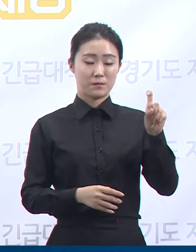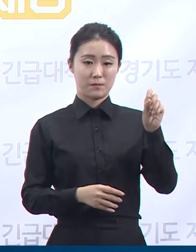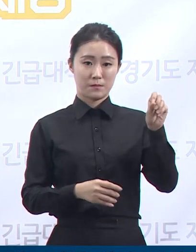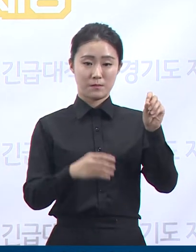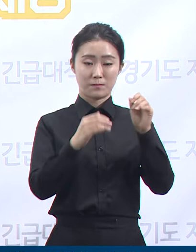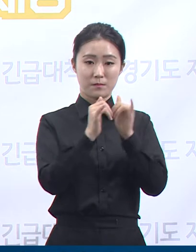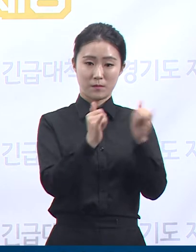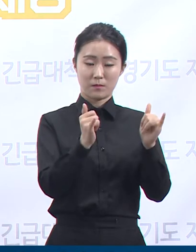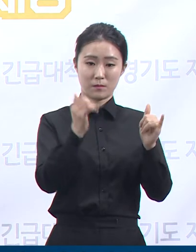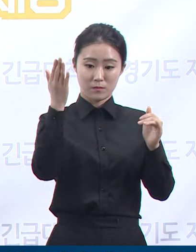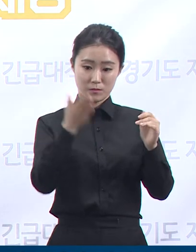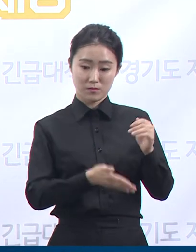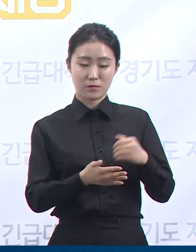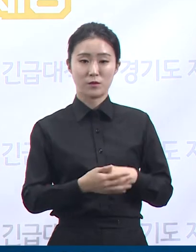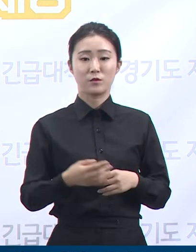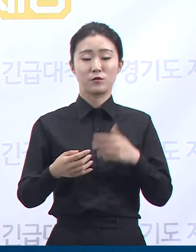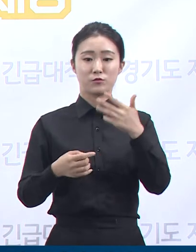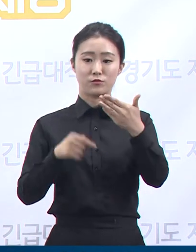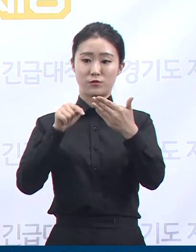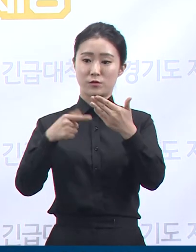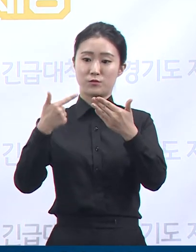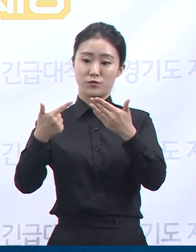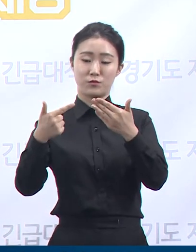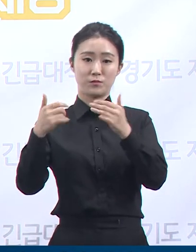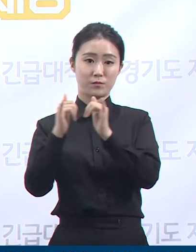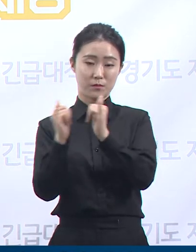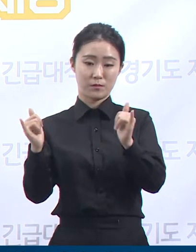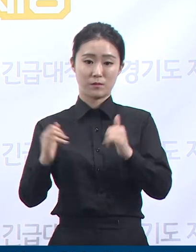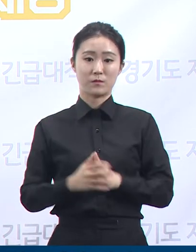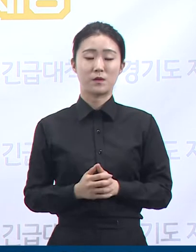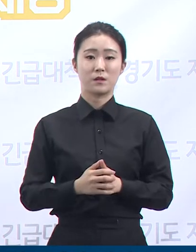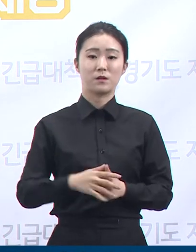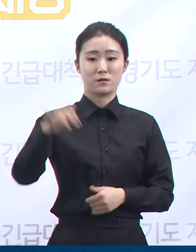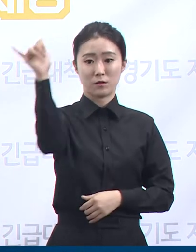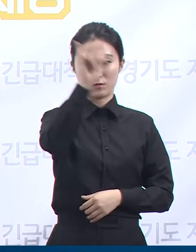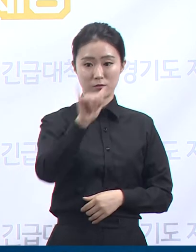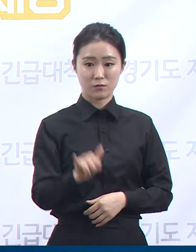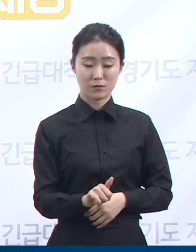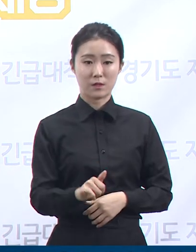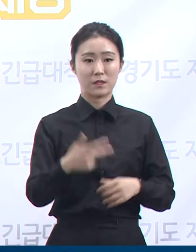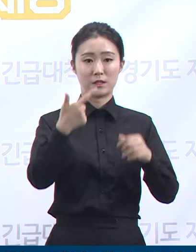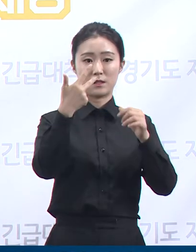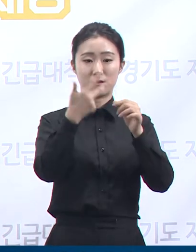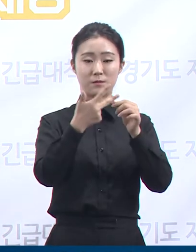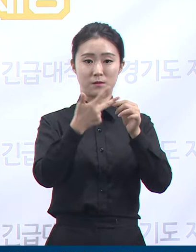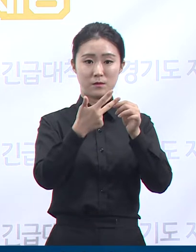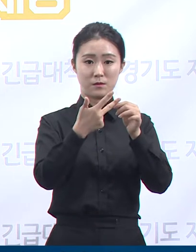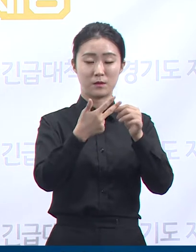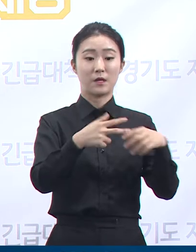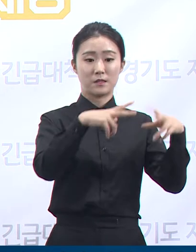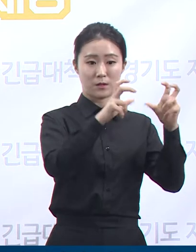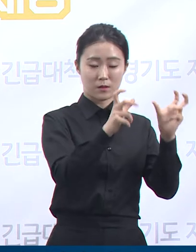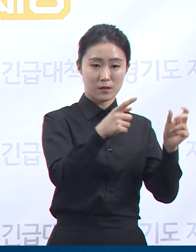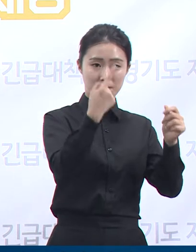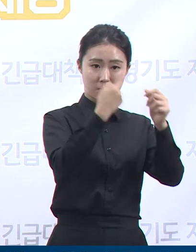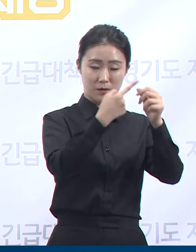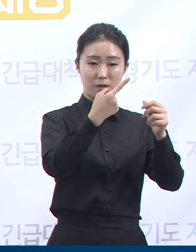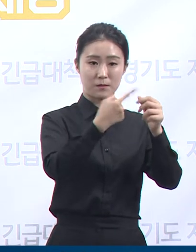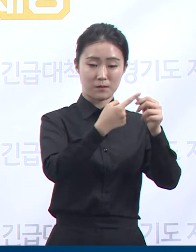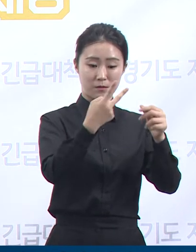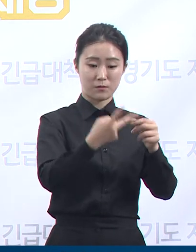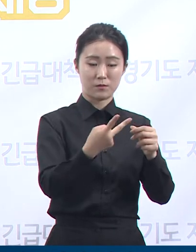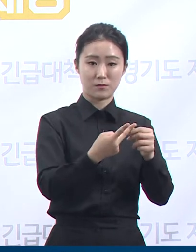.6명으로 전국 17개 시도 중 7번째이며 시군별로는 성남시 181명, 부천시